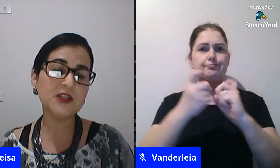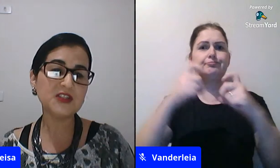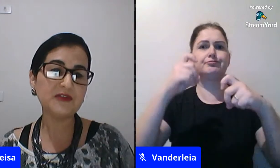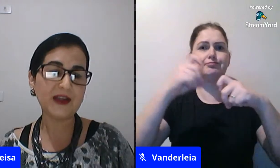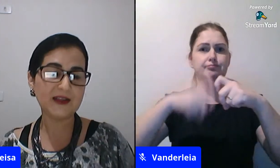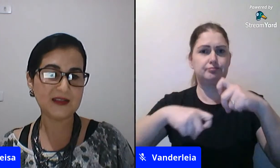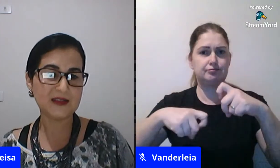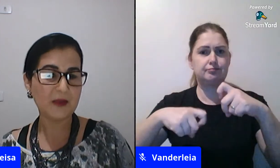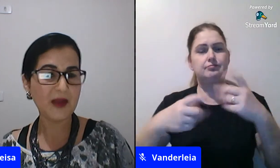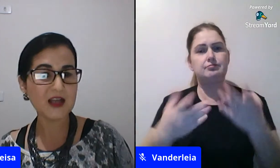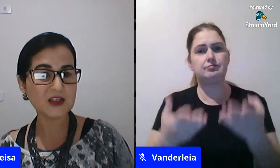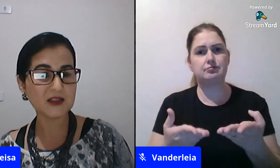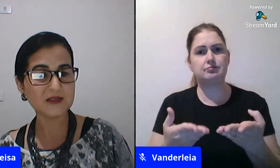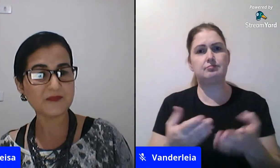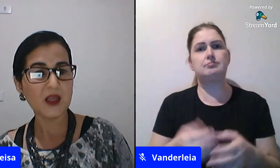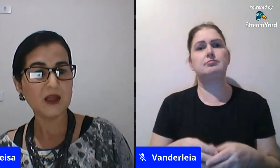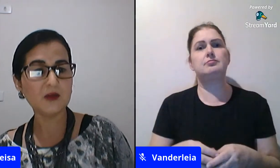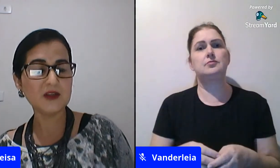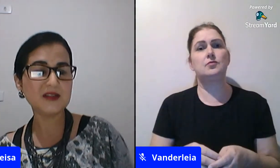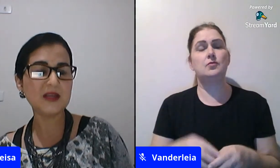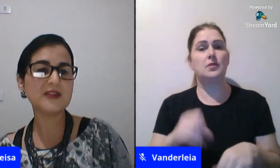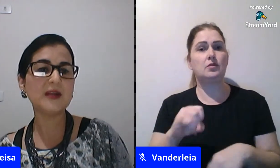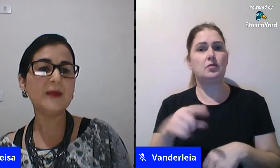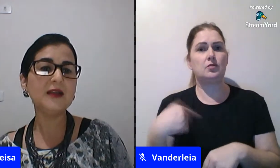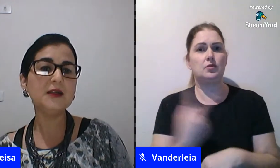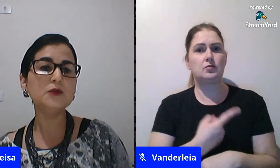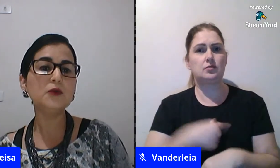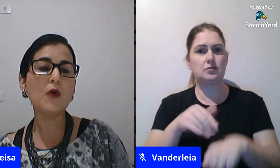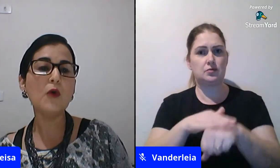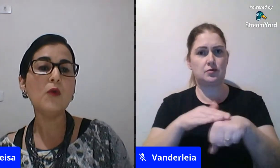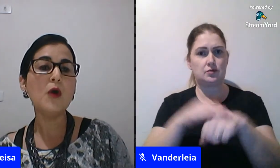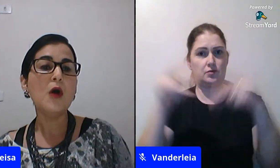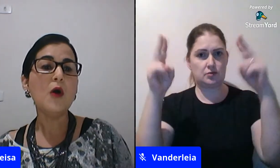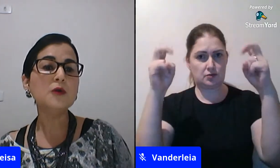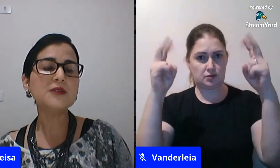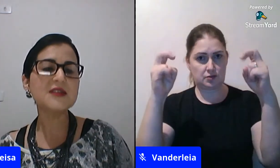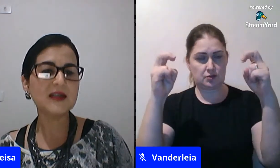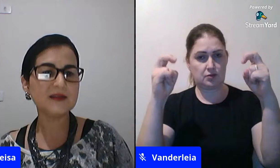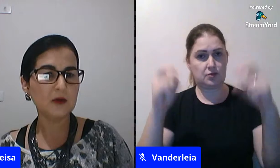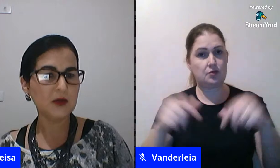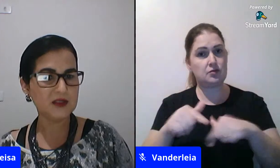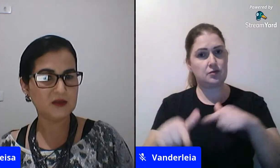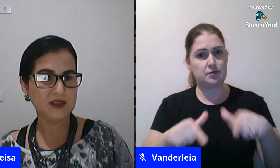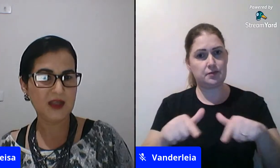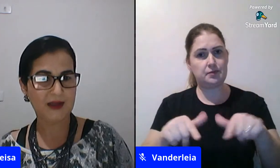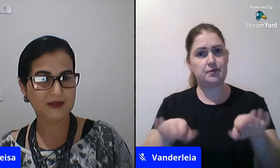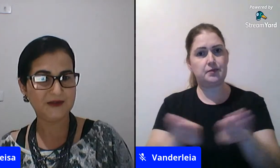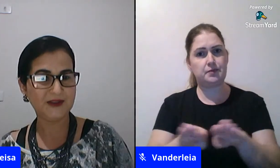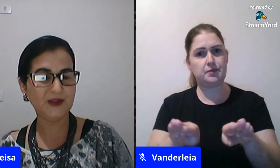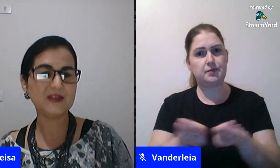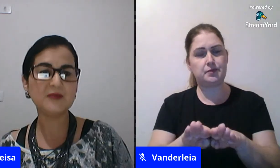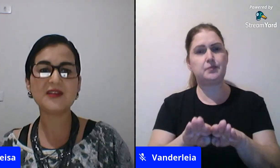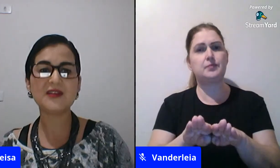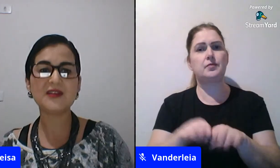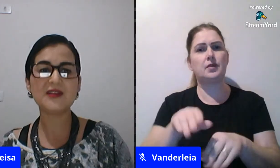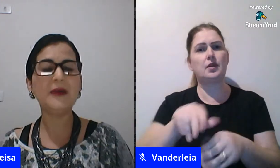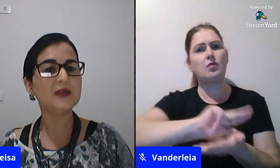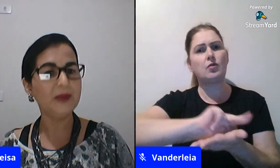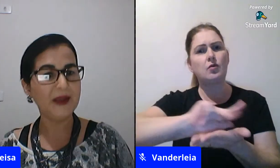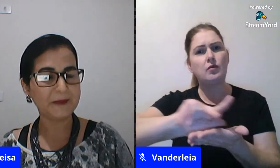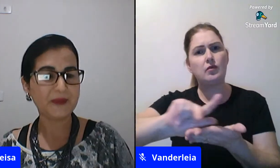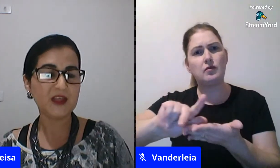porque quando a gente fala dessas temáticas, nós estamos trabalhando com outras categorias sociais. Então, nós estamos